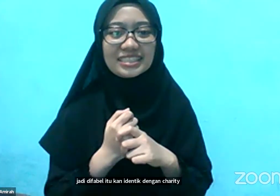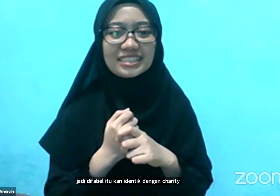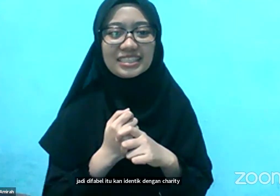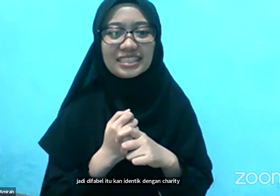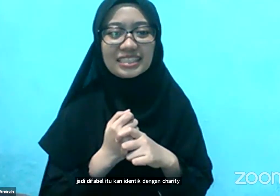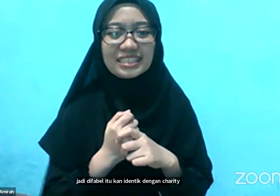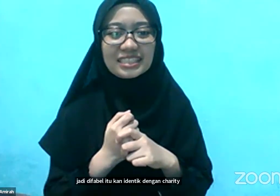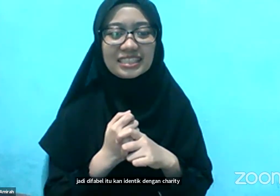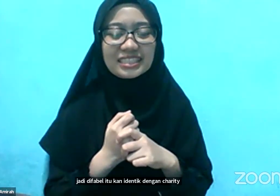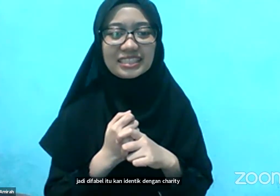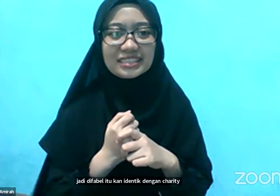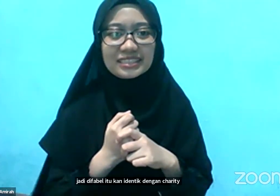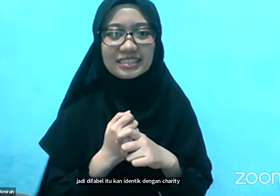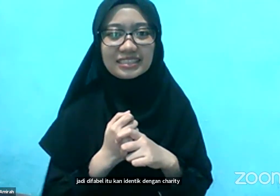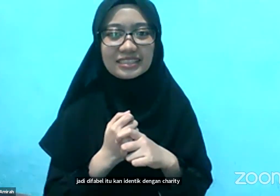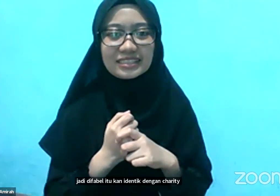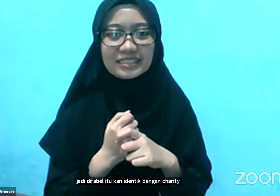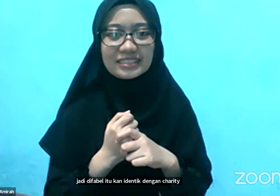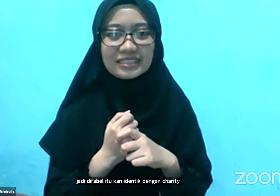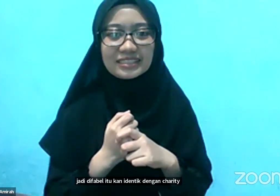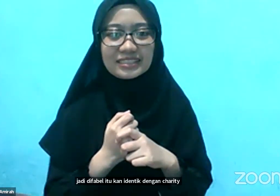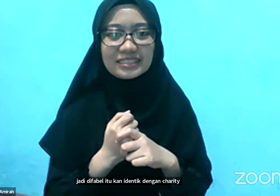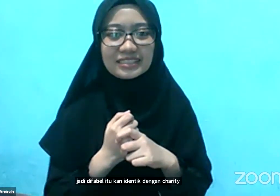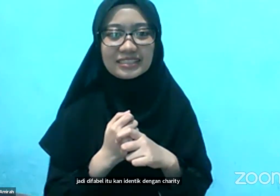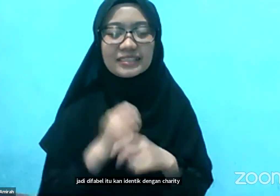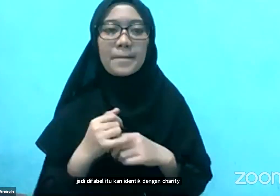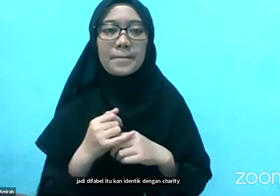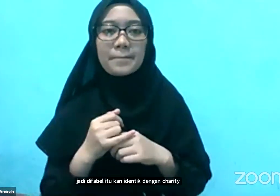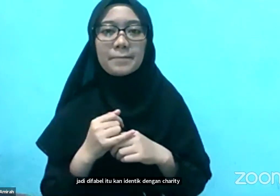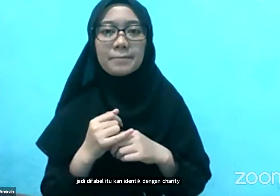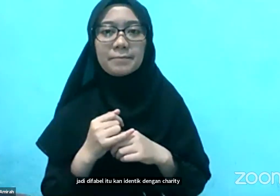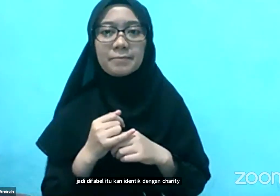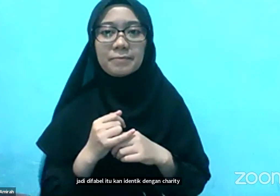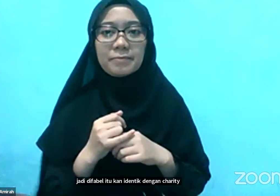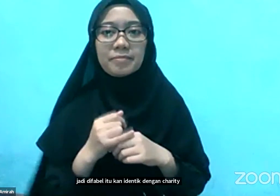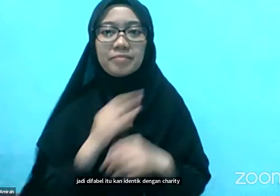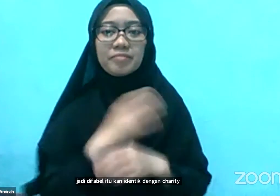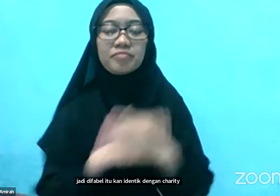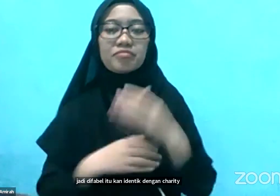internet gratis dari pemerintah belum? Belum Belum